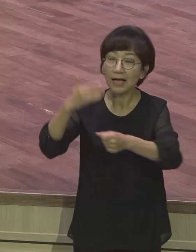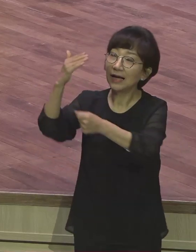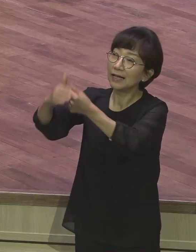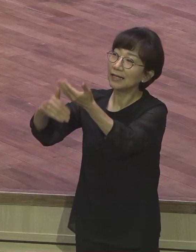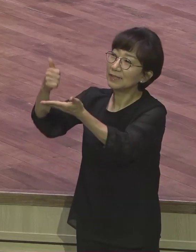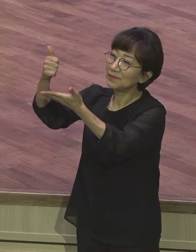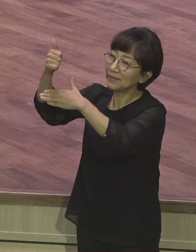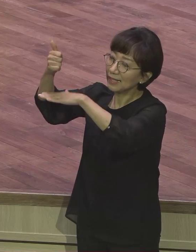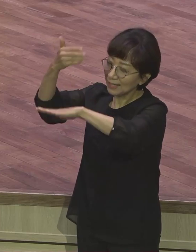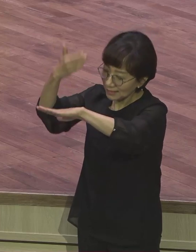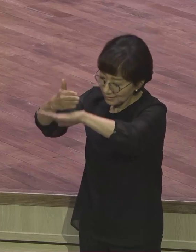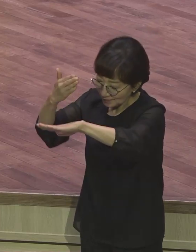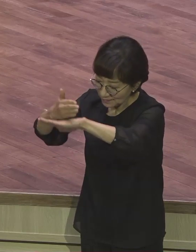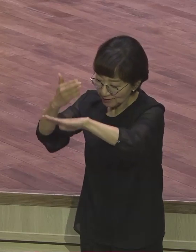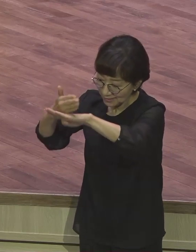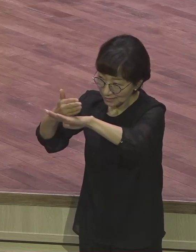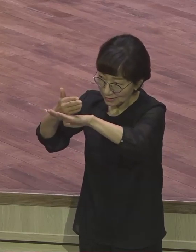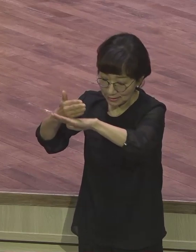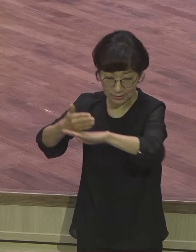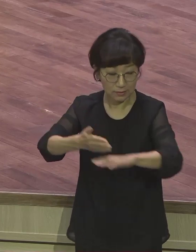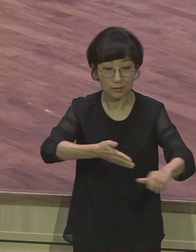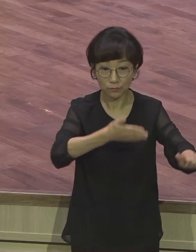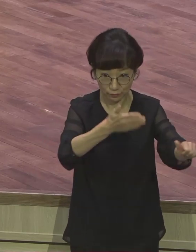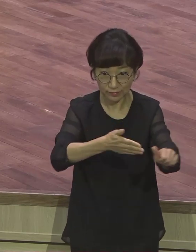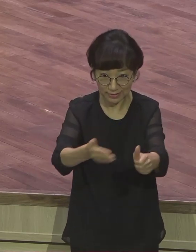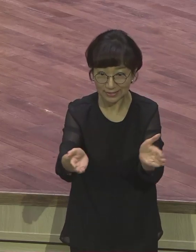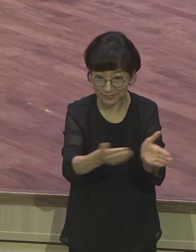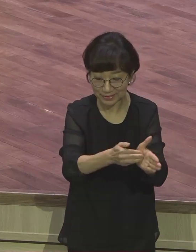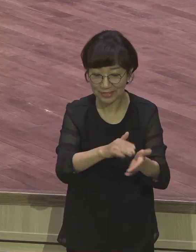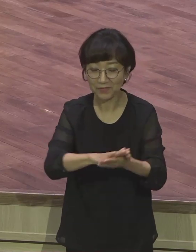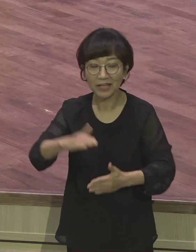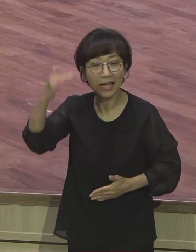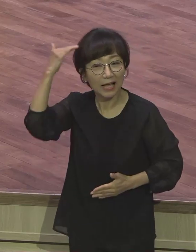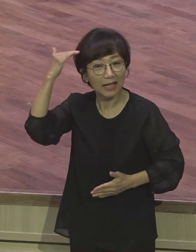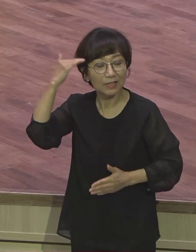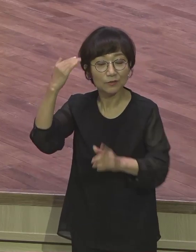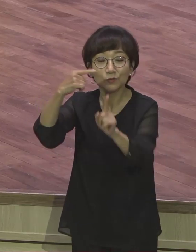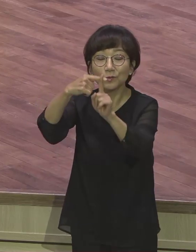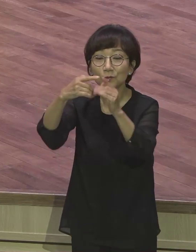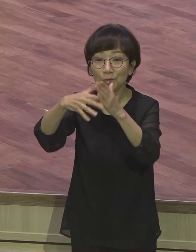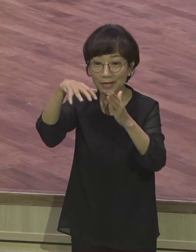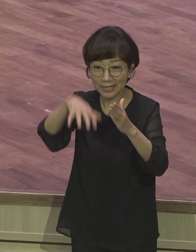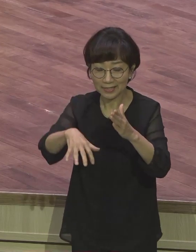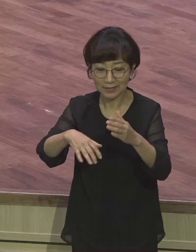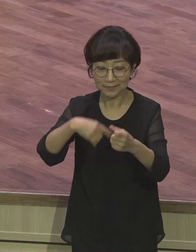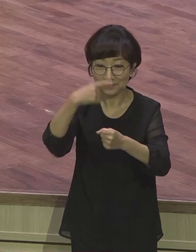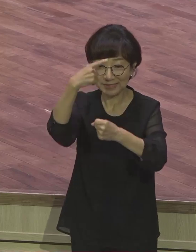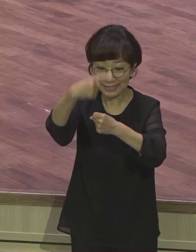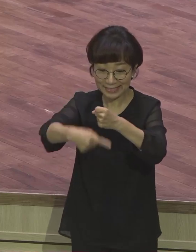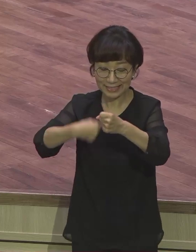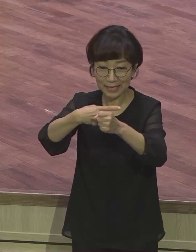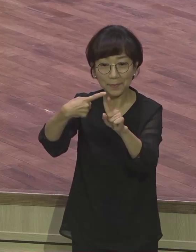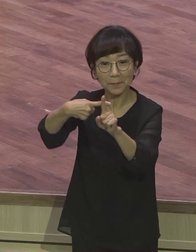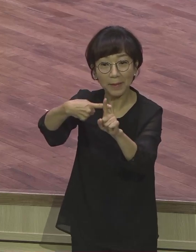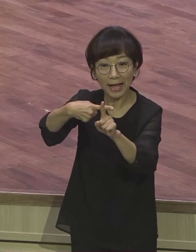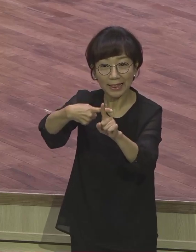해야 된다. 한국교회에서는 1년의 절반이 지나고 7월 첫 주 맥주